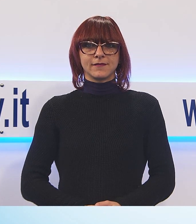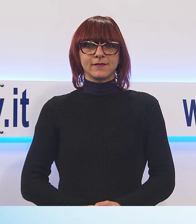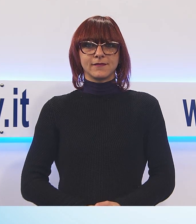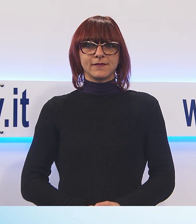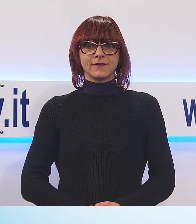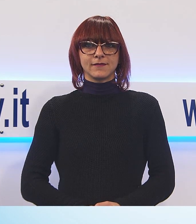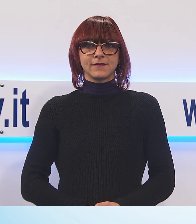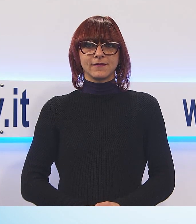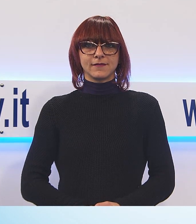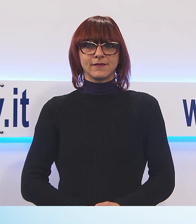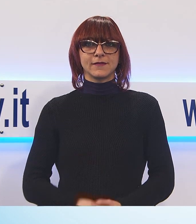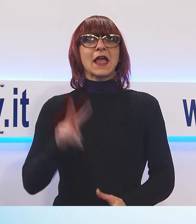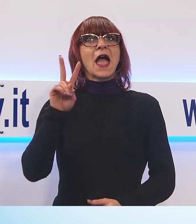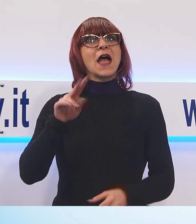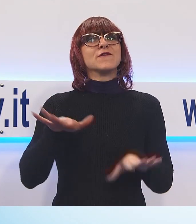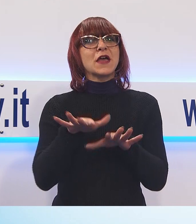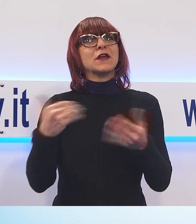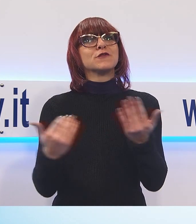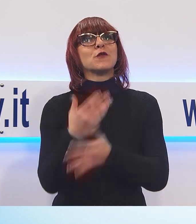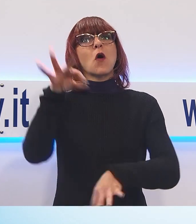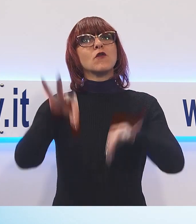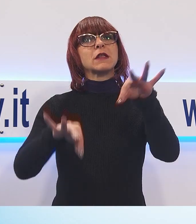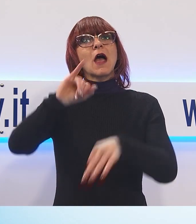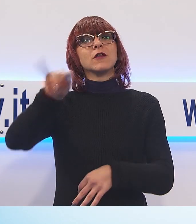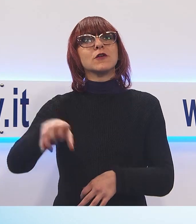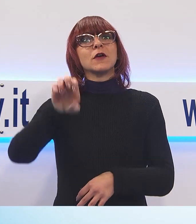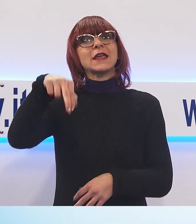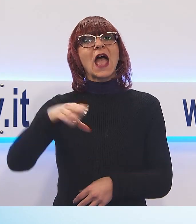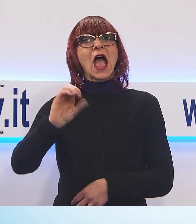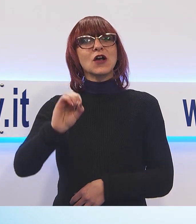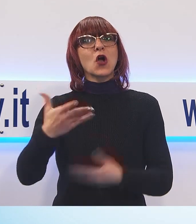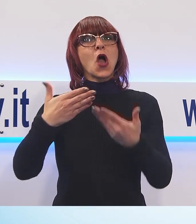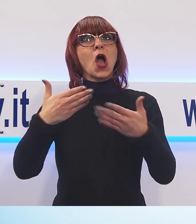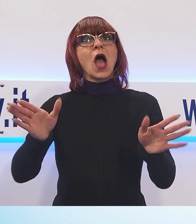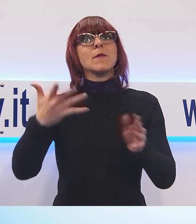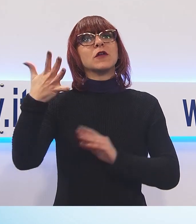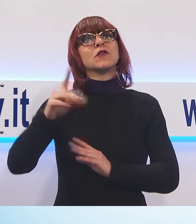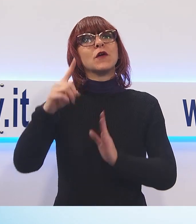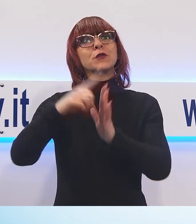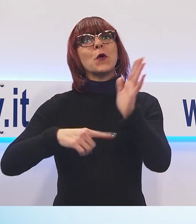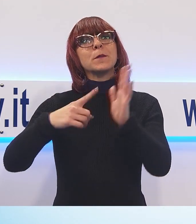Andiamo a Viareggio al nuovo Teatro Ienco con l'apertura del Mese Pucciniano.